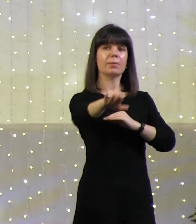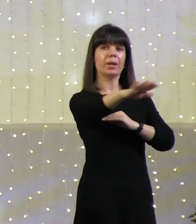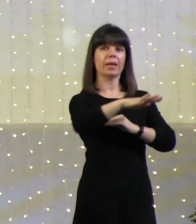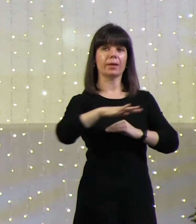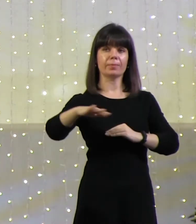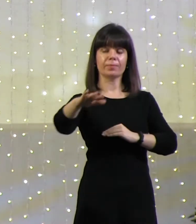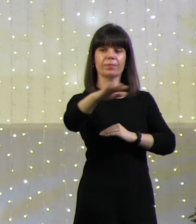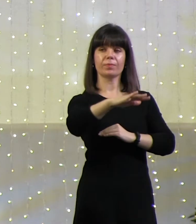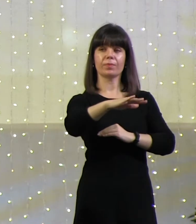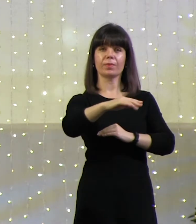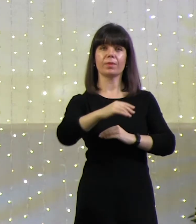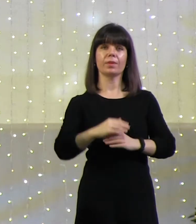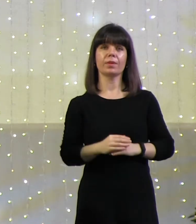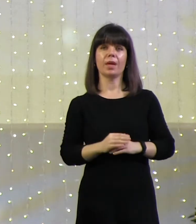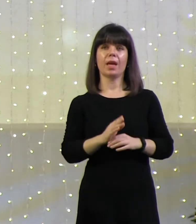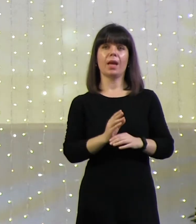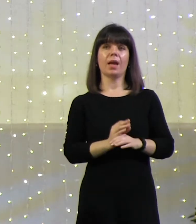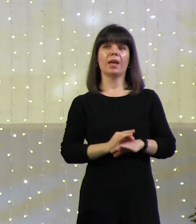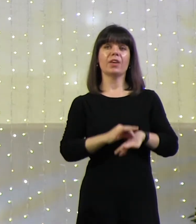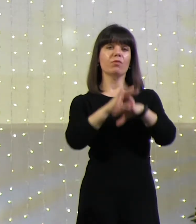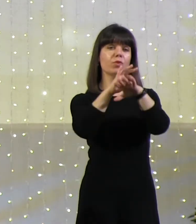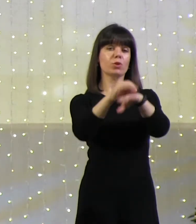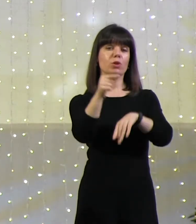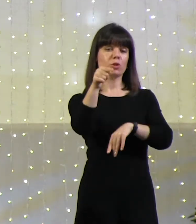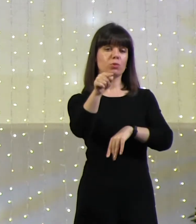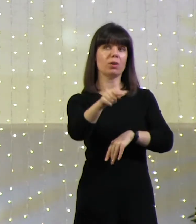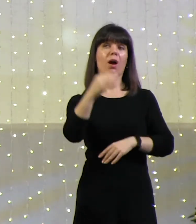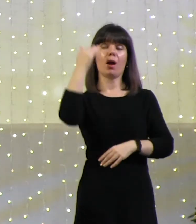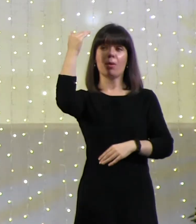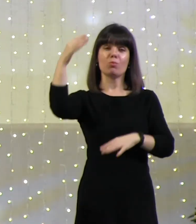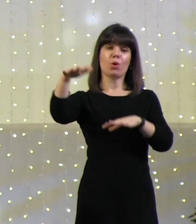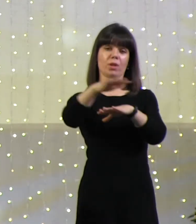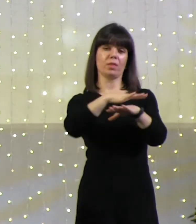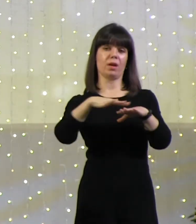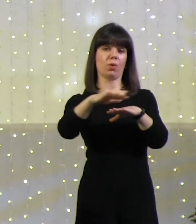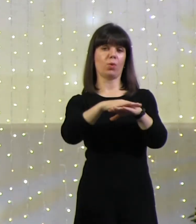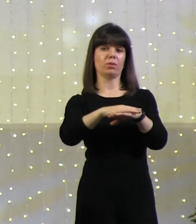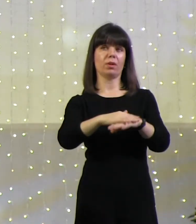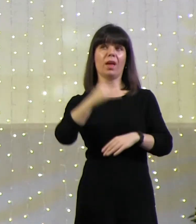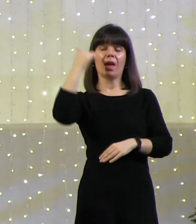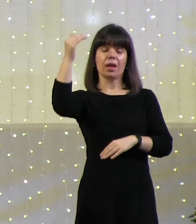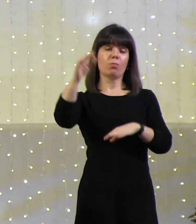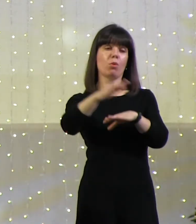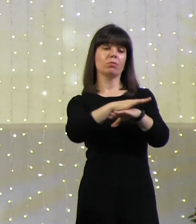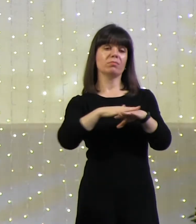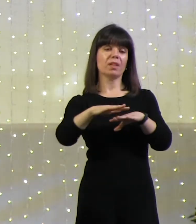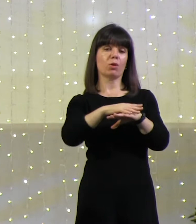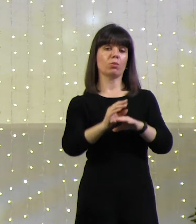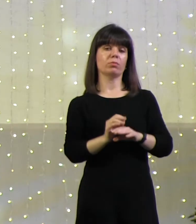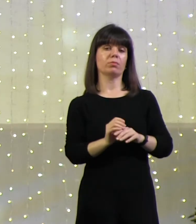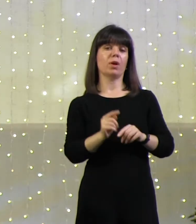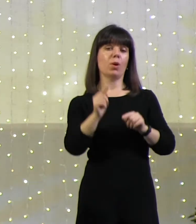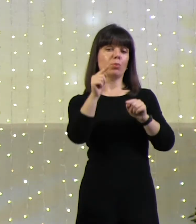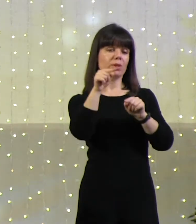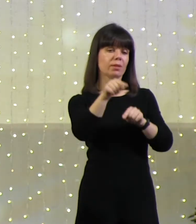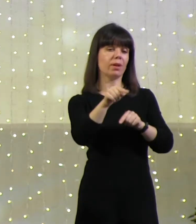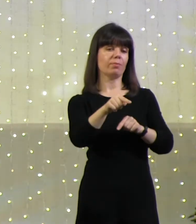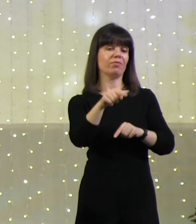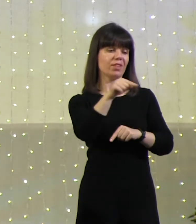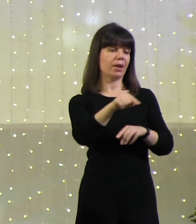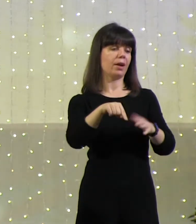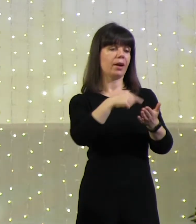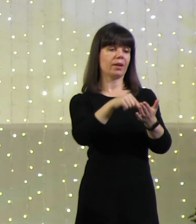И введешь туда мой народ. И он поселится в их городах, в их селах, в их домах.